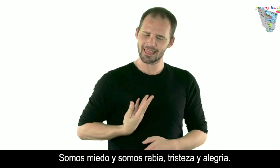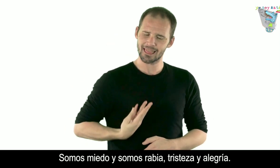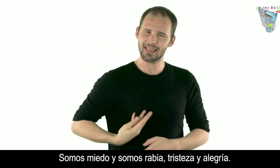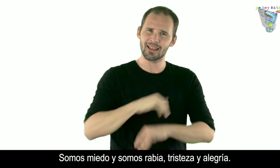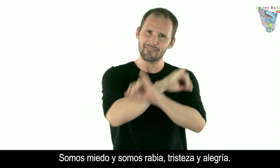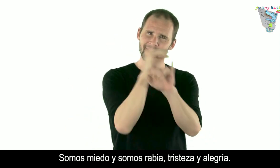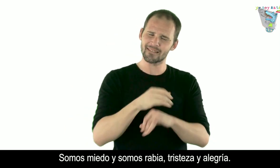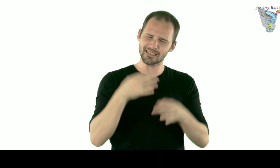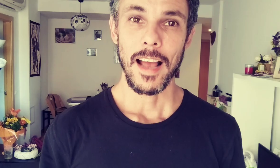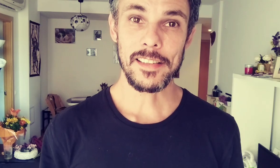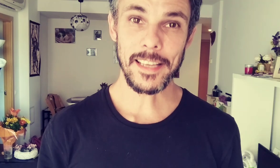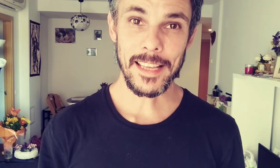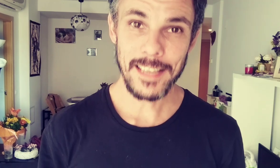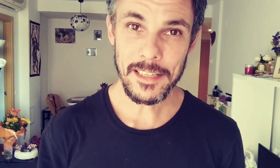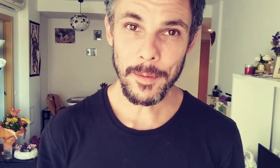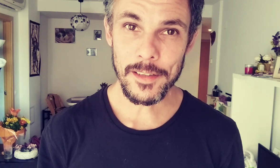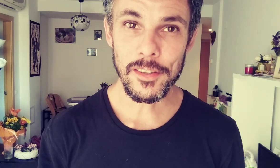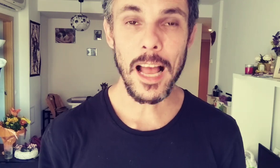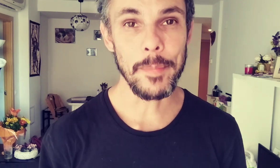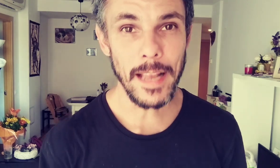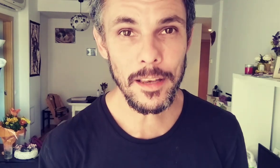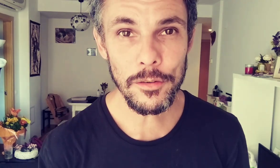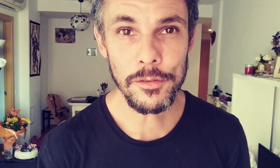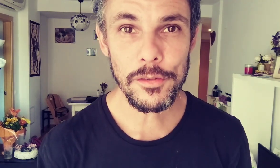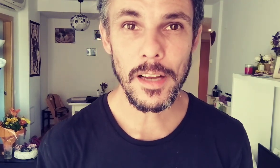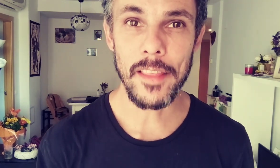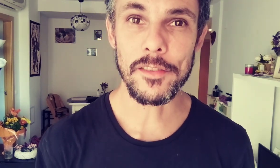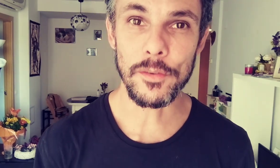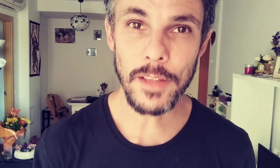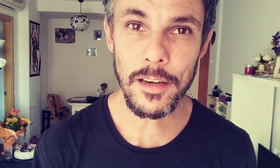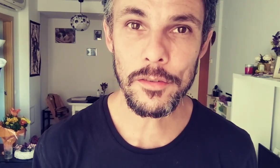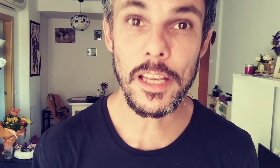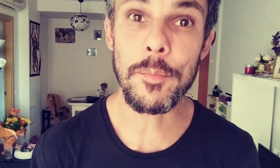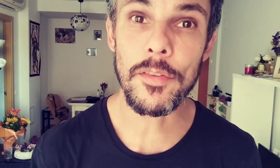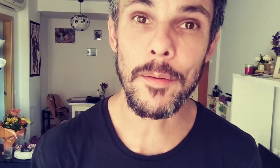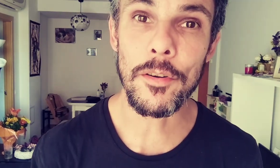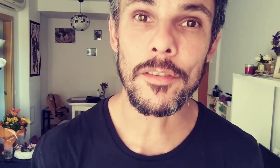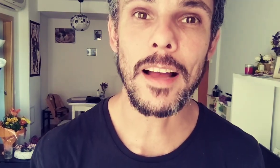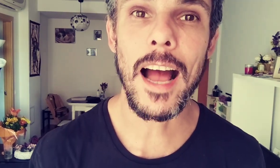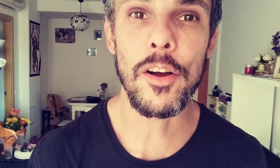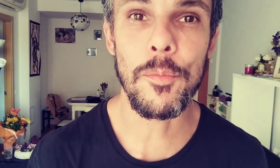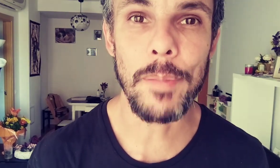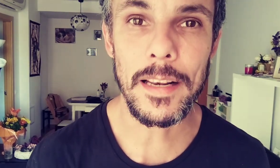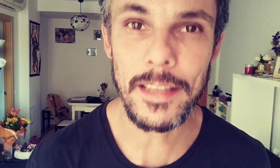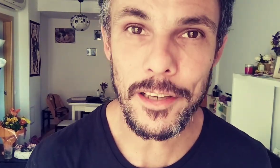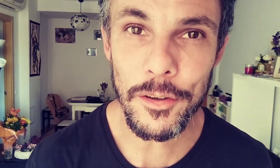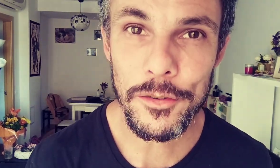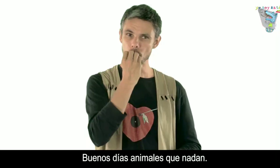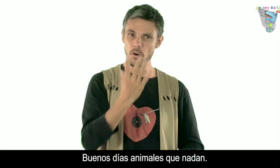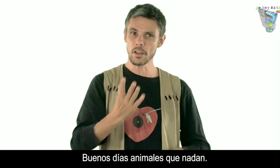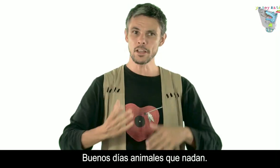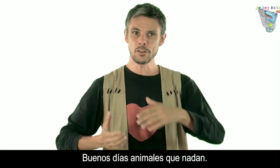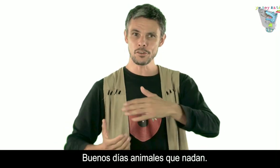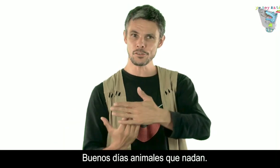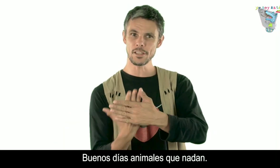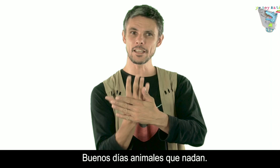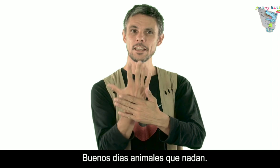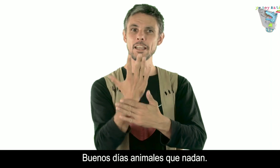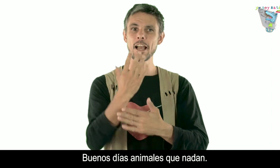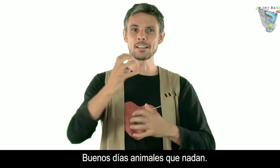alegría Así que ya sabéis, a mirarlos, a disfrutarlos y por favor, a compartirlos Buenos días